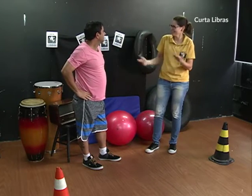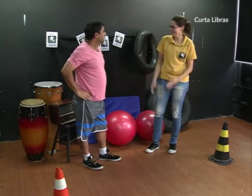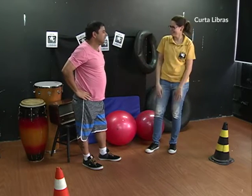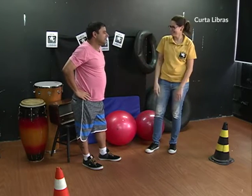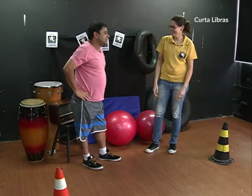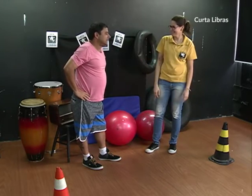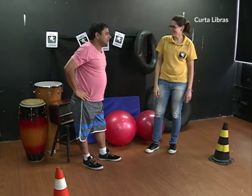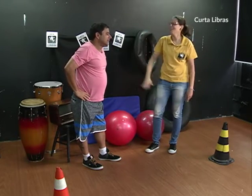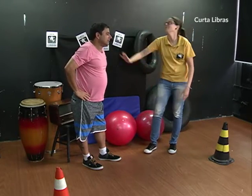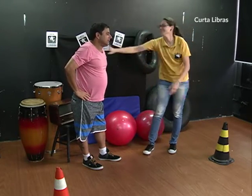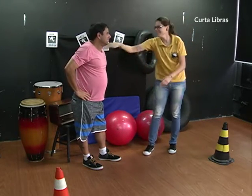Desculpa o teu nome.